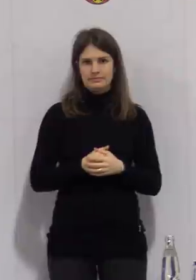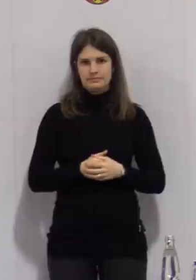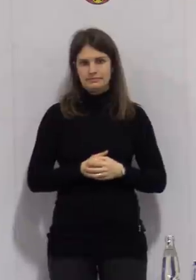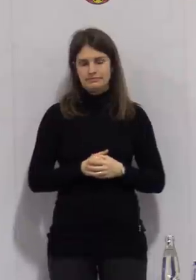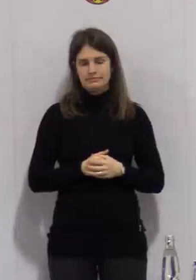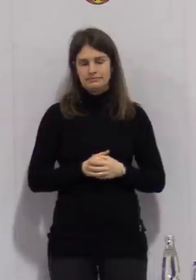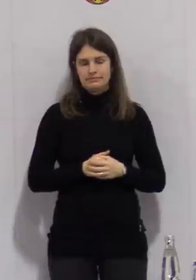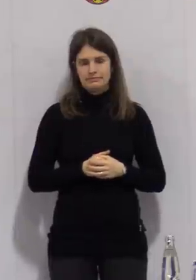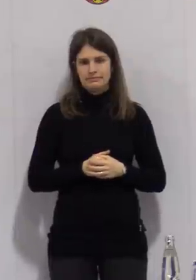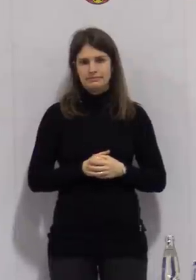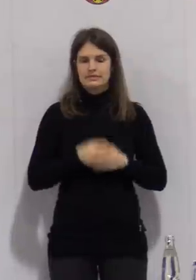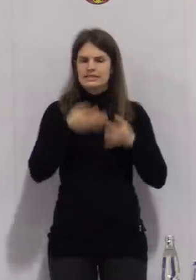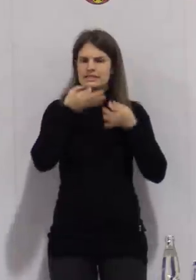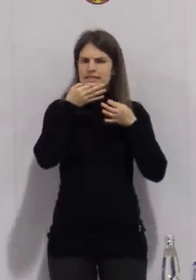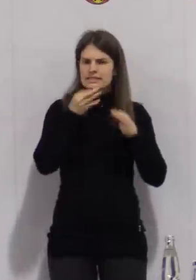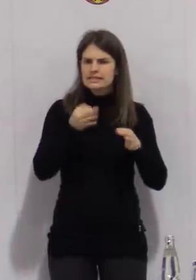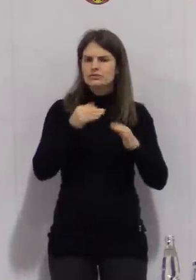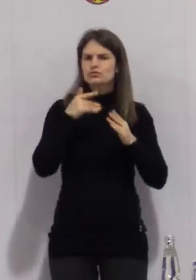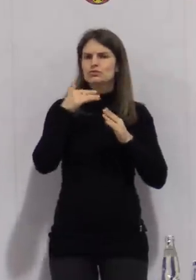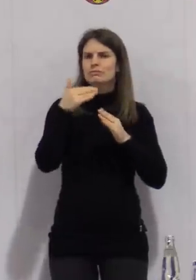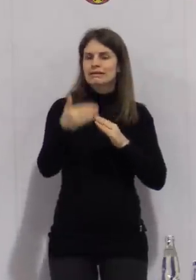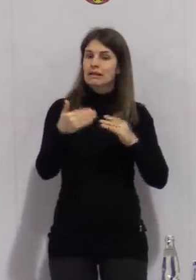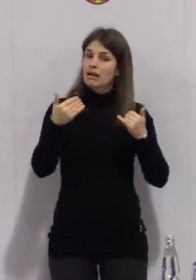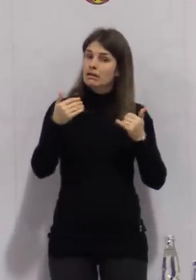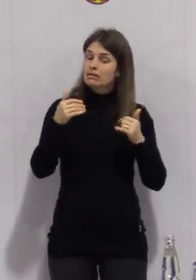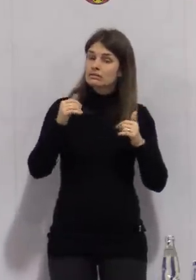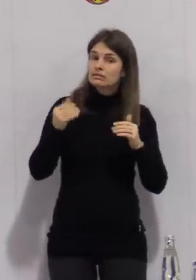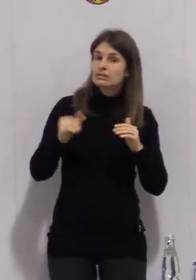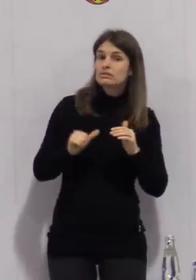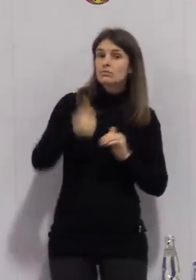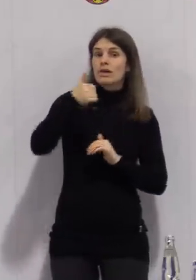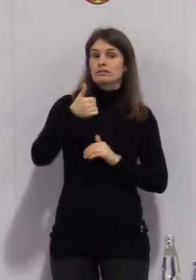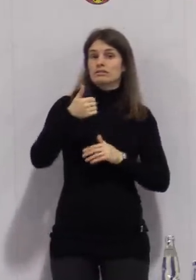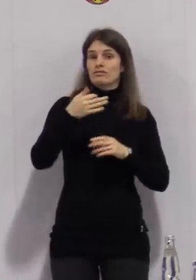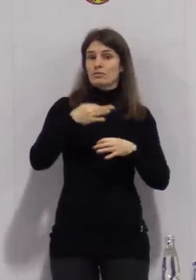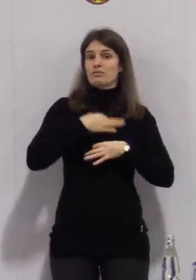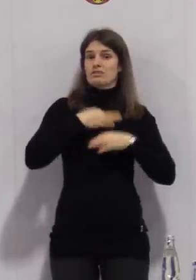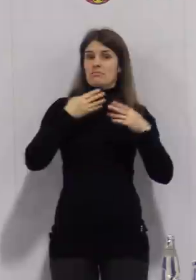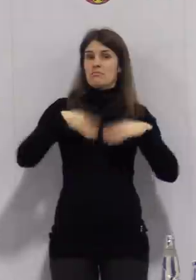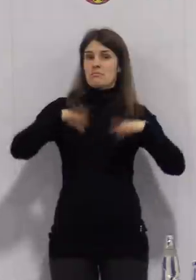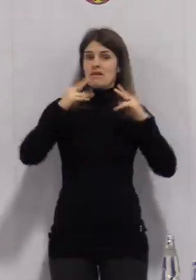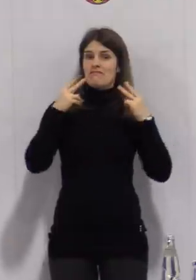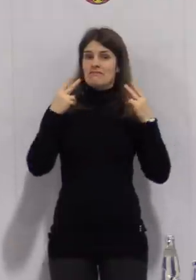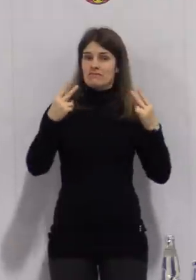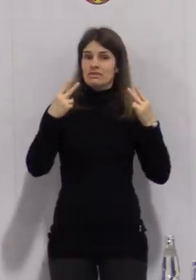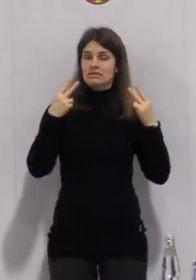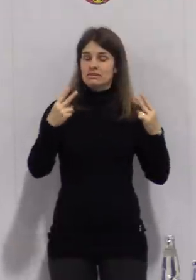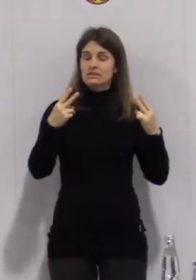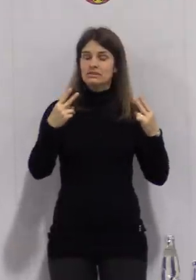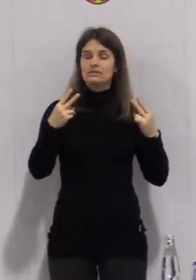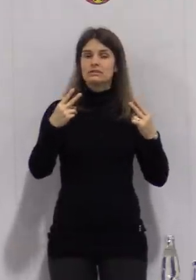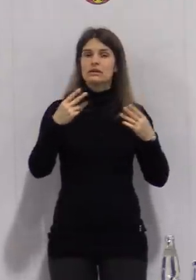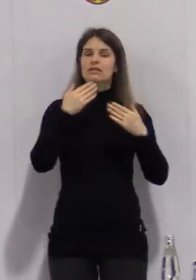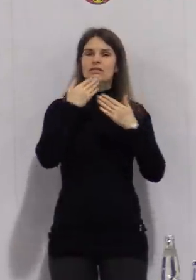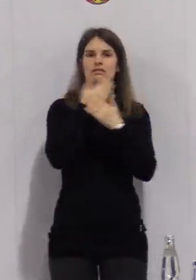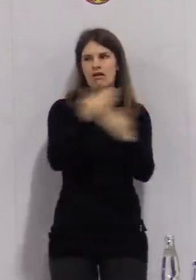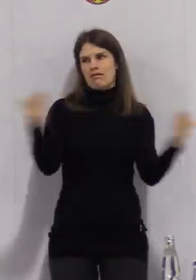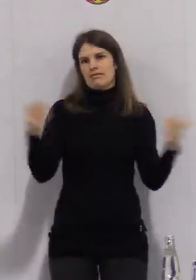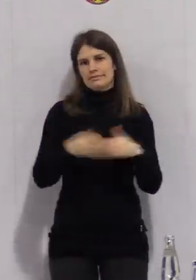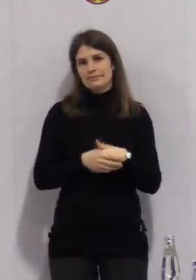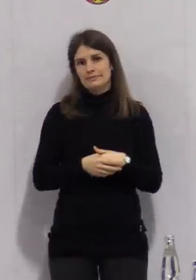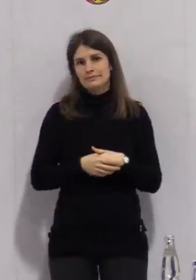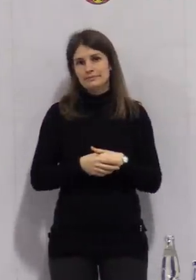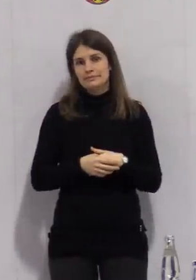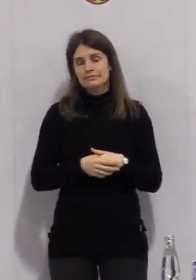heute aber auch einen Dank aussprechen. Das ist mir ein Bedürfnis, weil ich in der